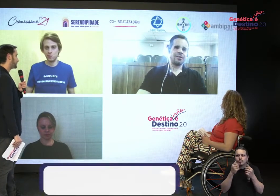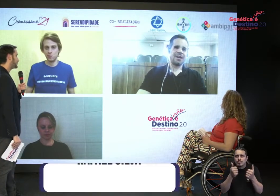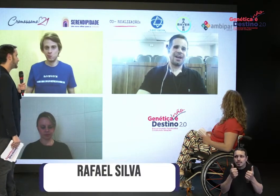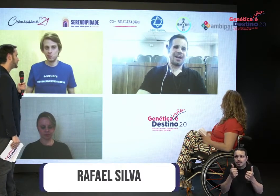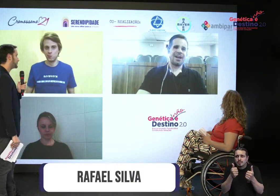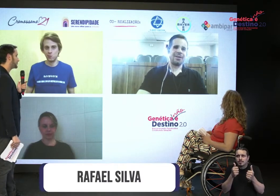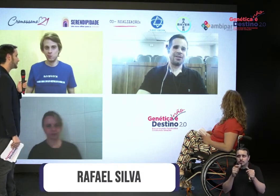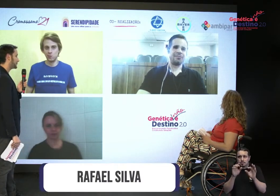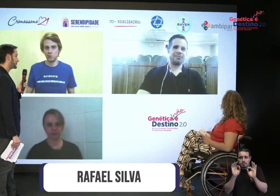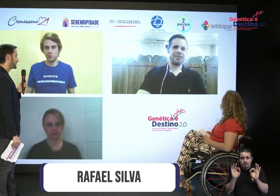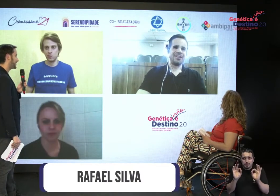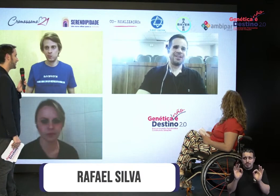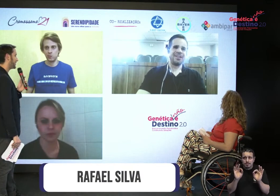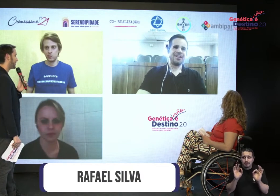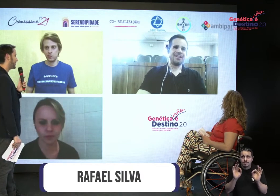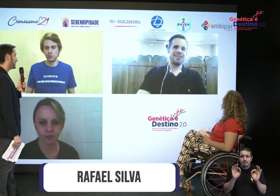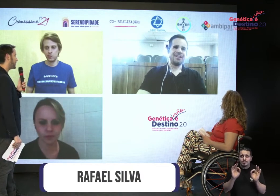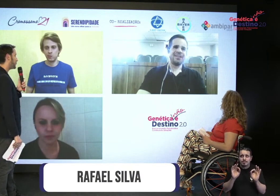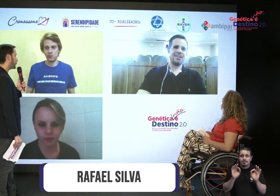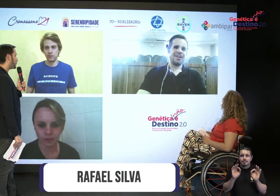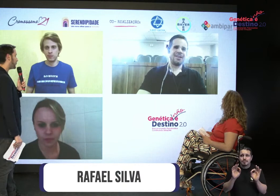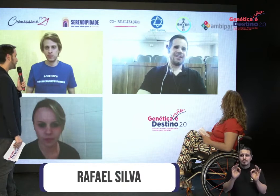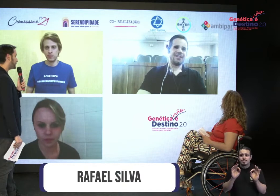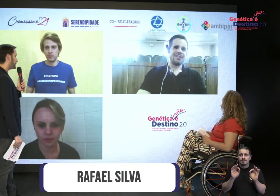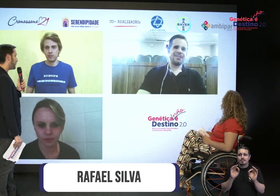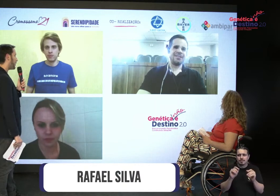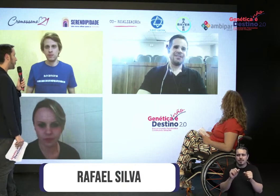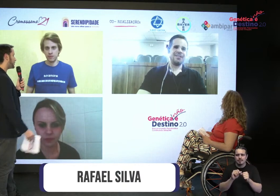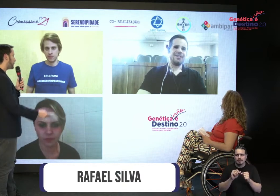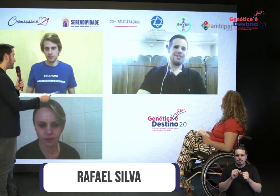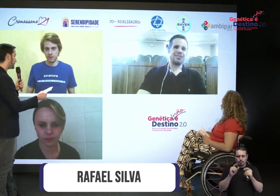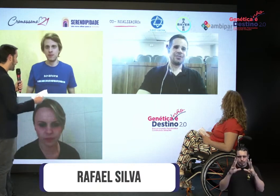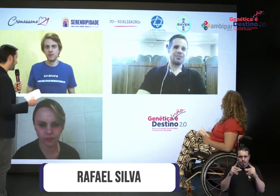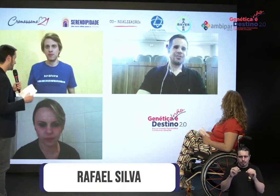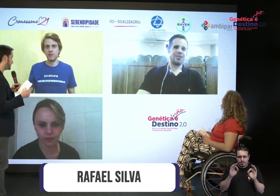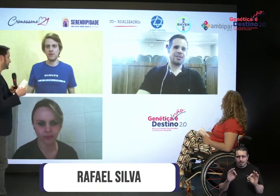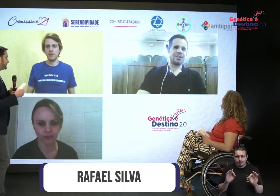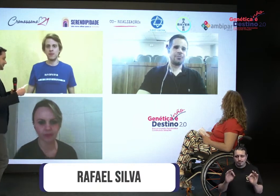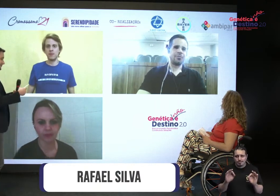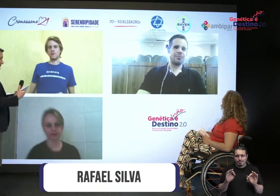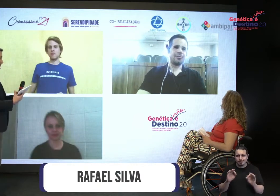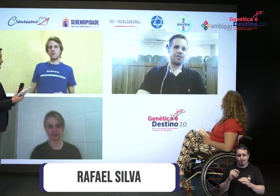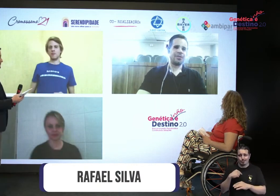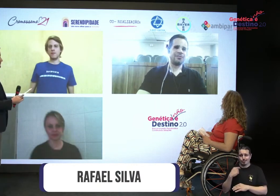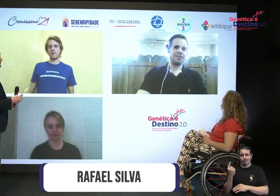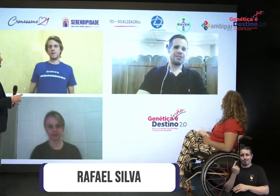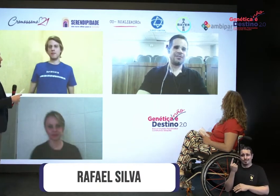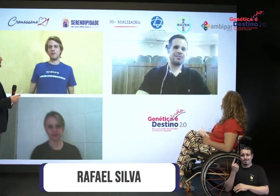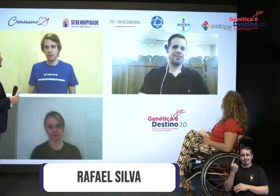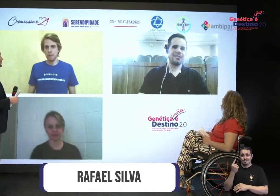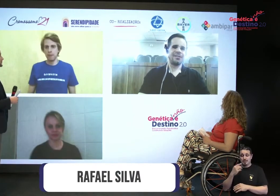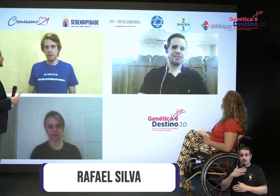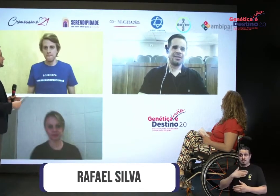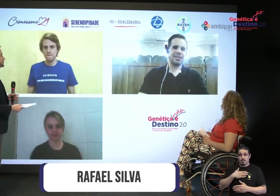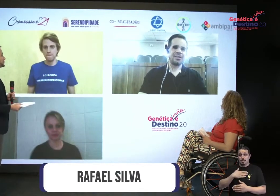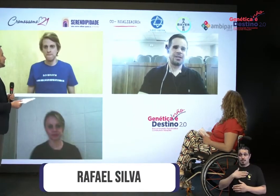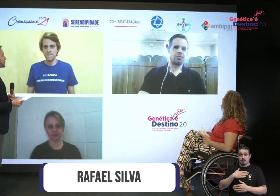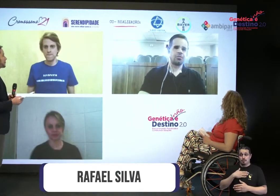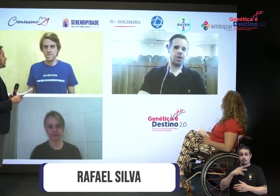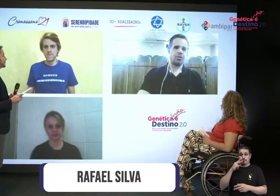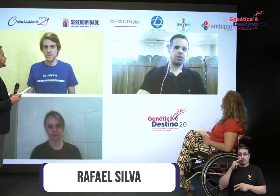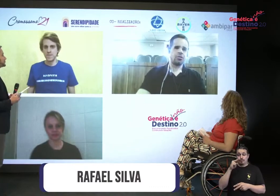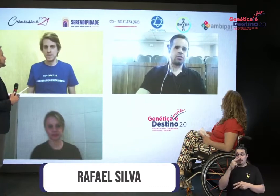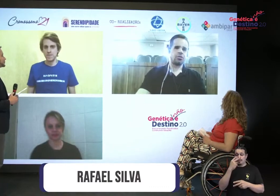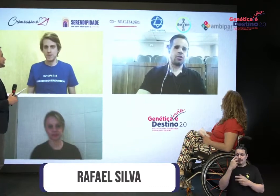auditório atrás de você. Por favor, Rafael, pode se apresentar aí. perguntando. Tá certo, pessoal, eu